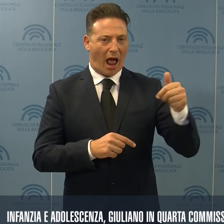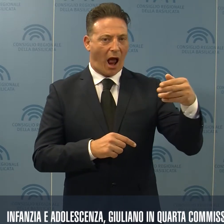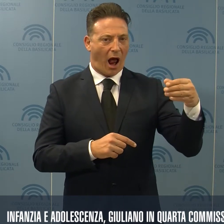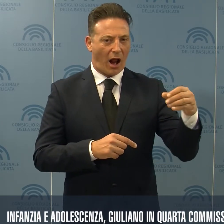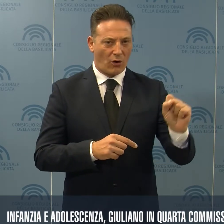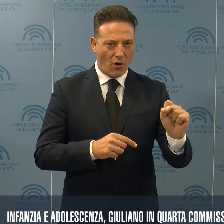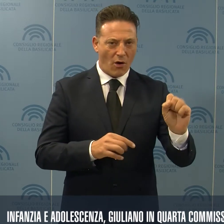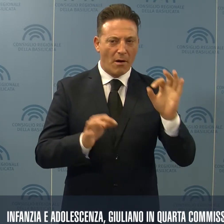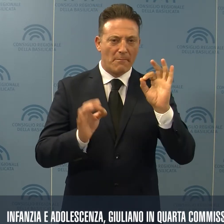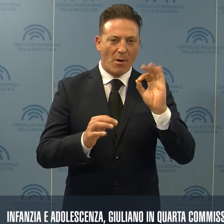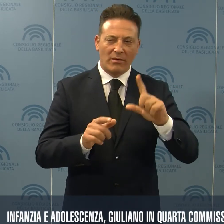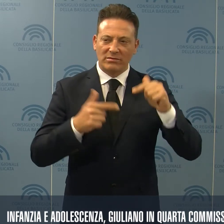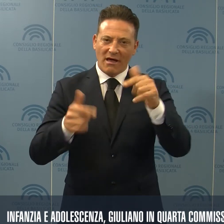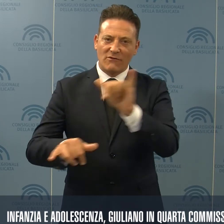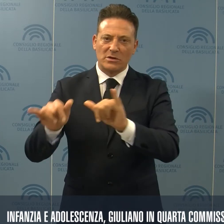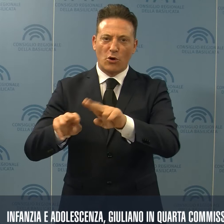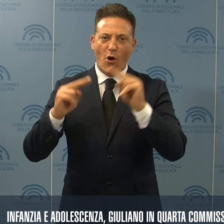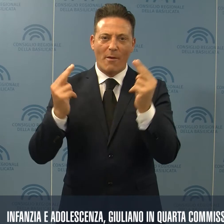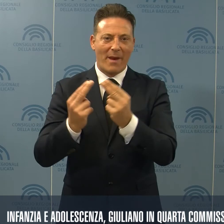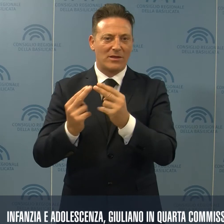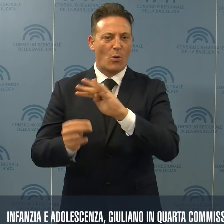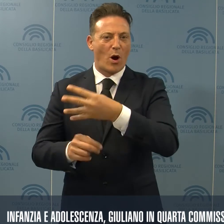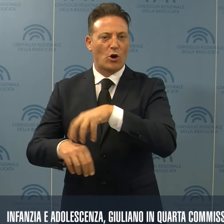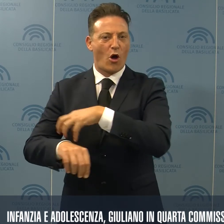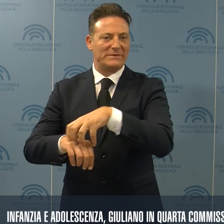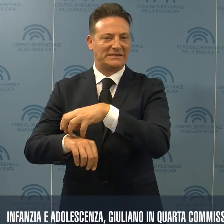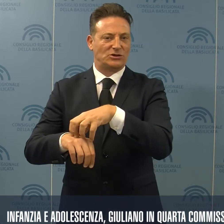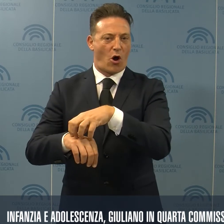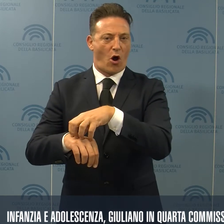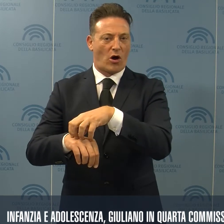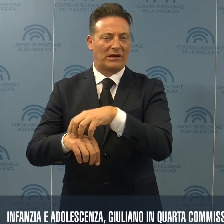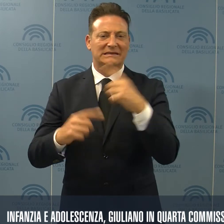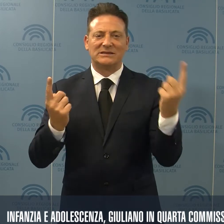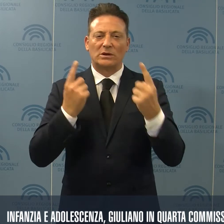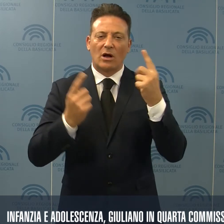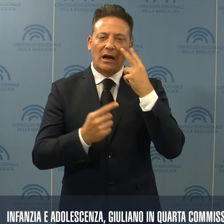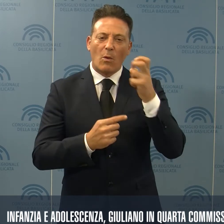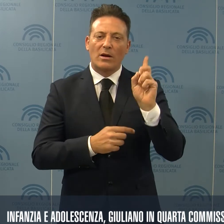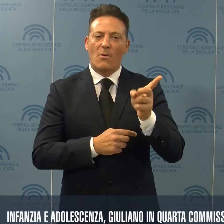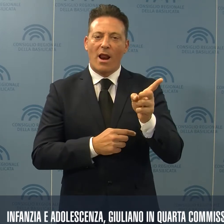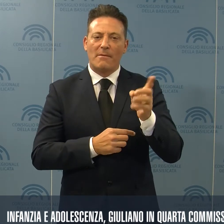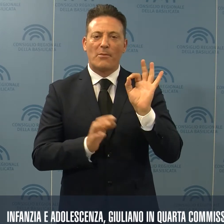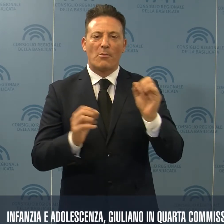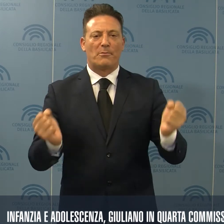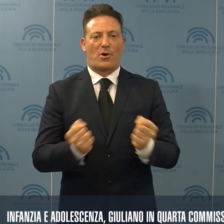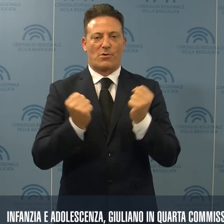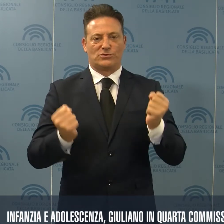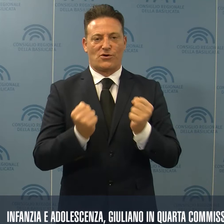portato all'attenzione della Quarta Commissione Consiliare i temi relativi alla promozione della